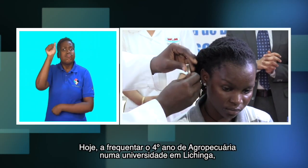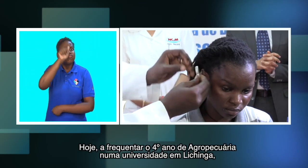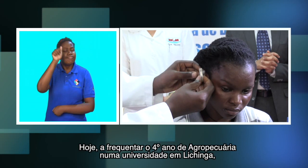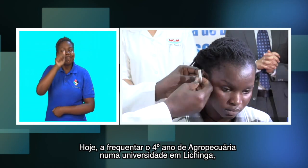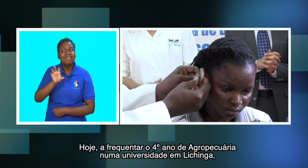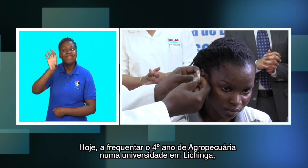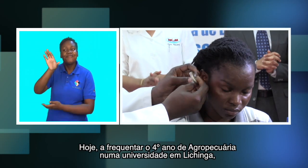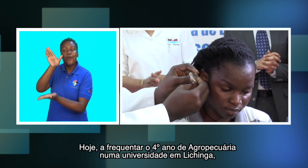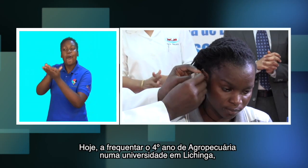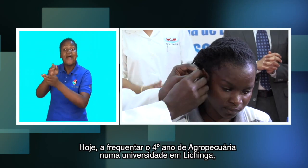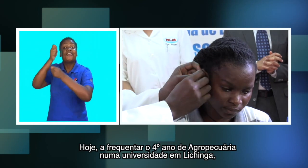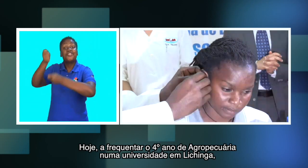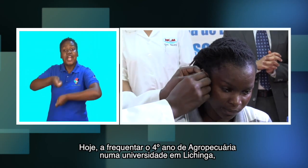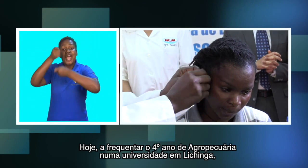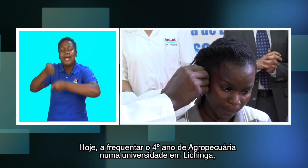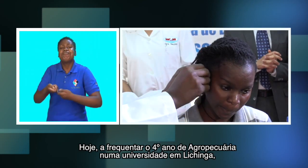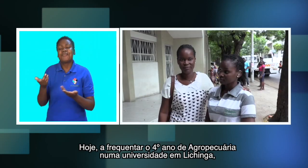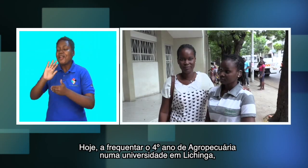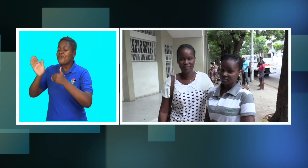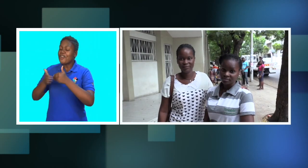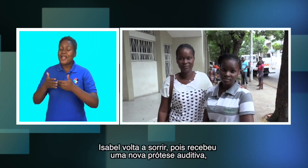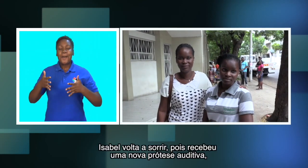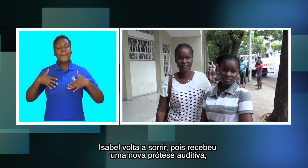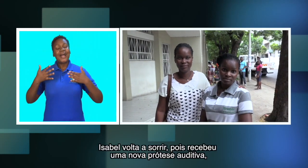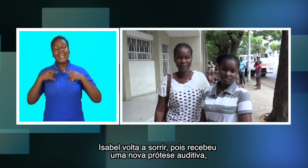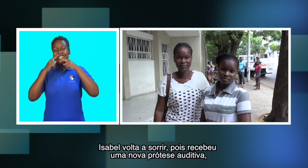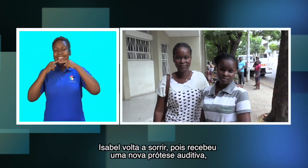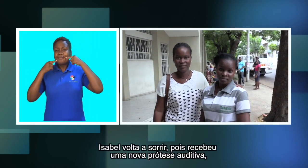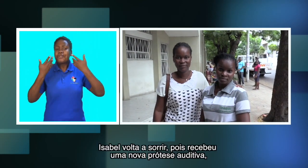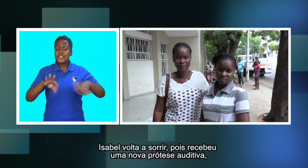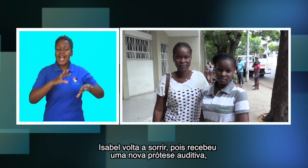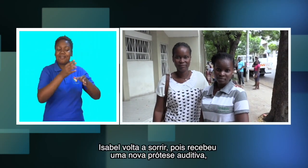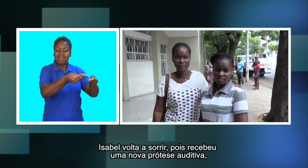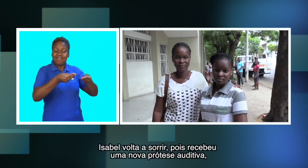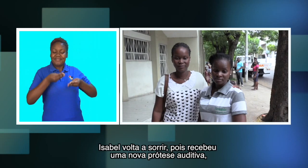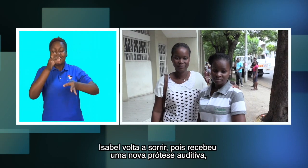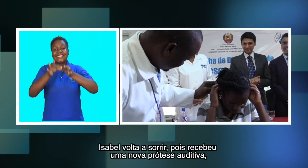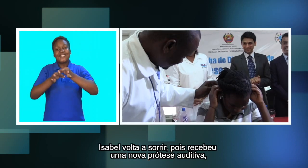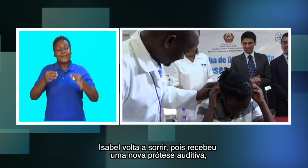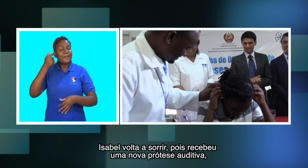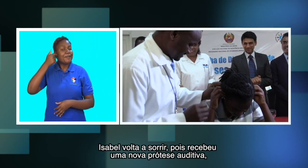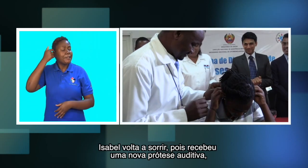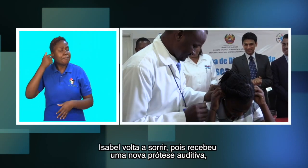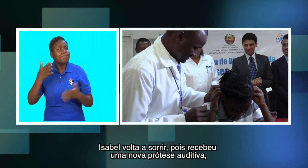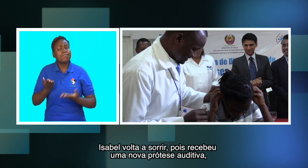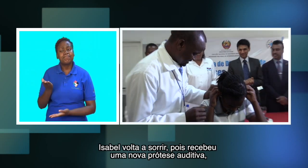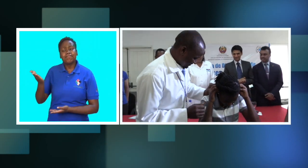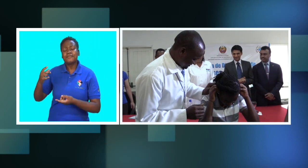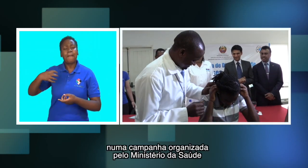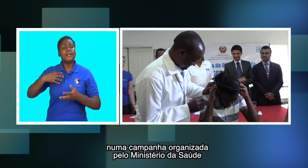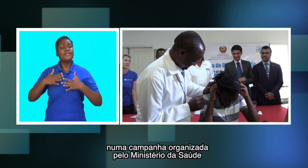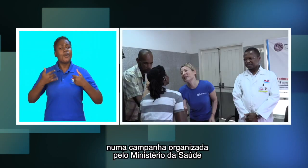ano de agropecuária numa universidade em Lixinga, Isabel volta a sorrir, pois recebeu uma nova prótese